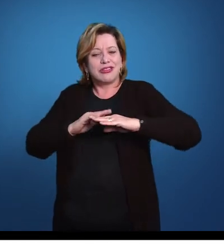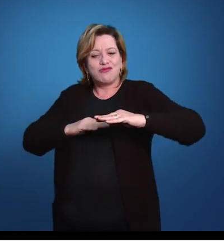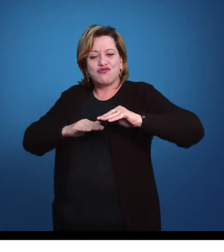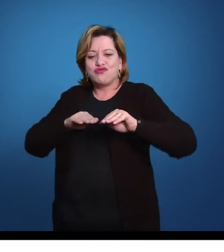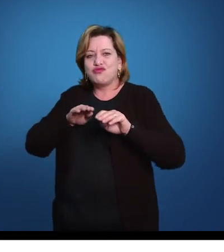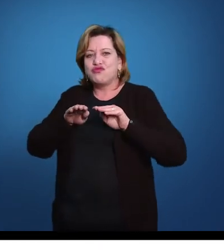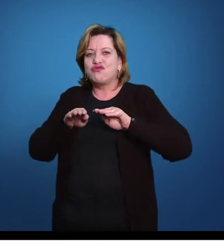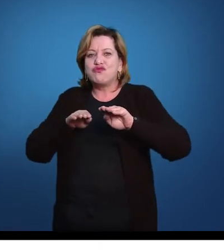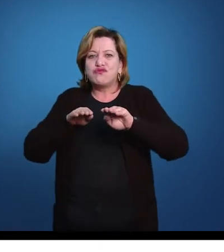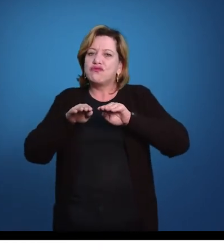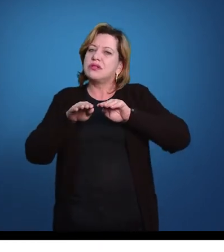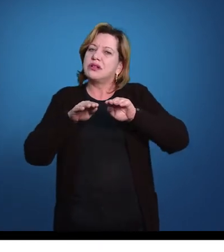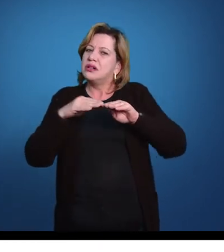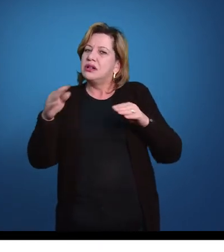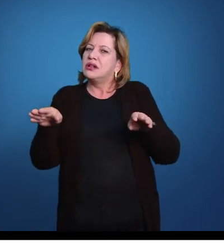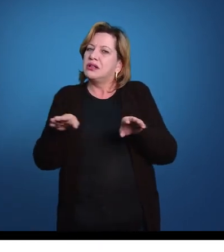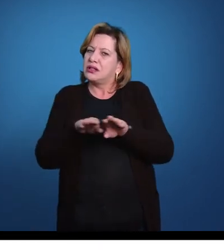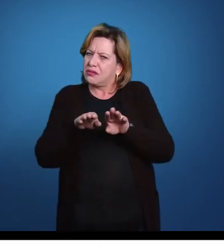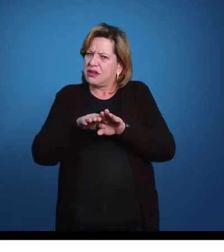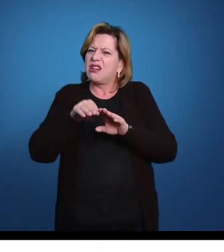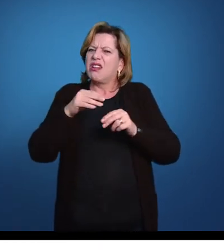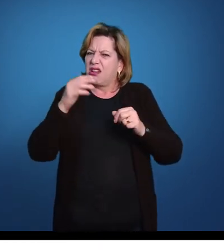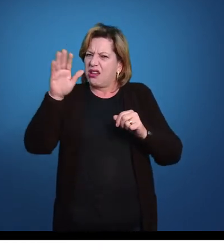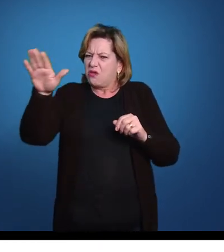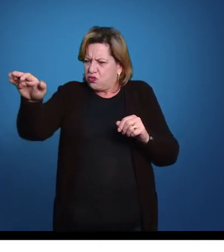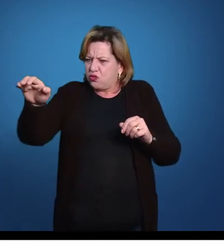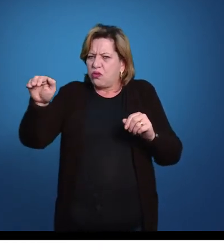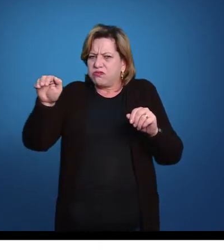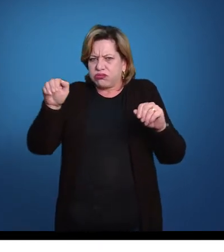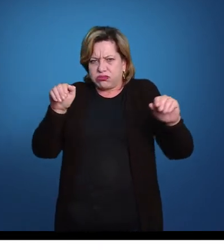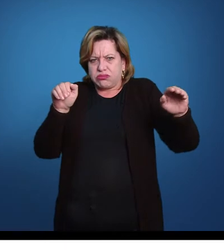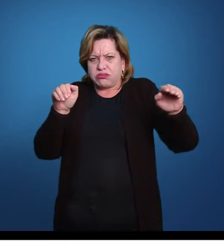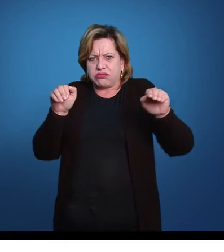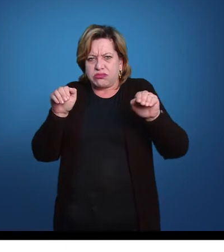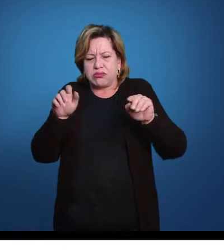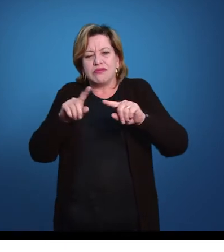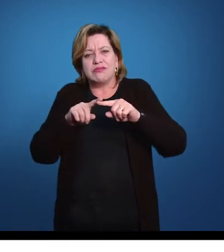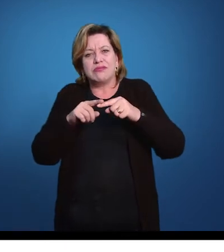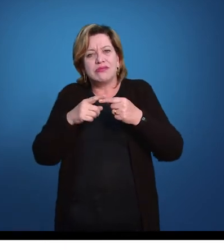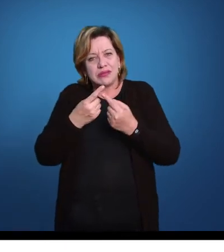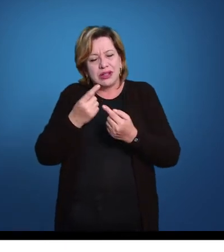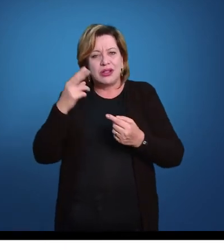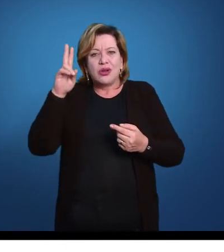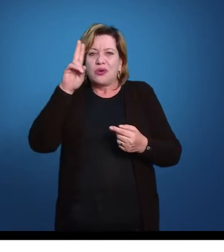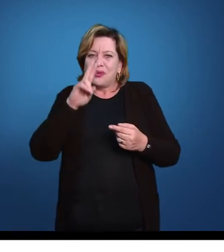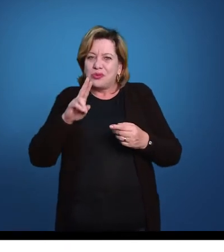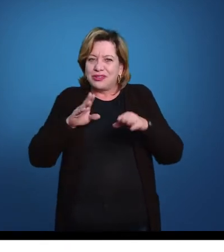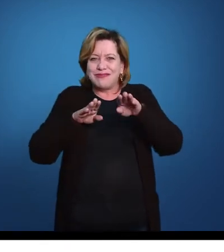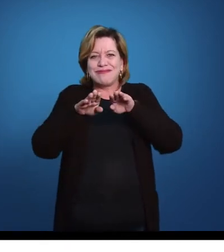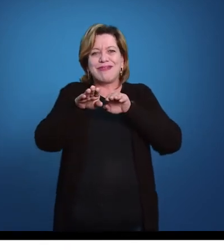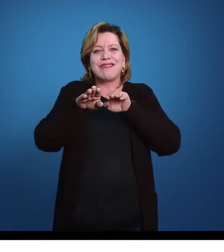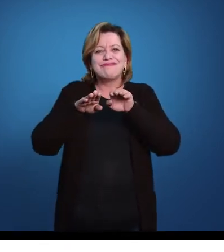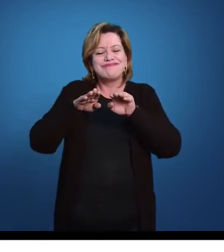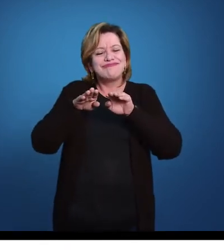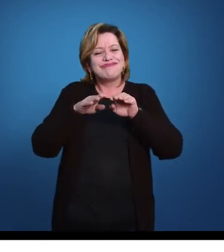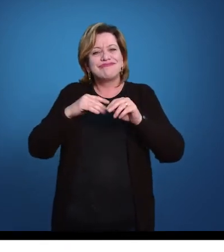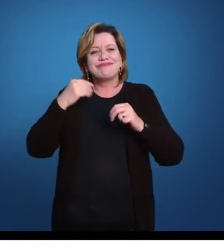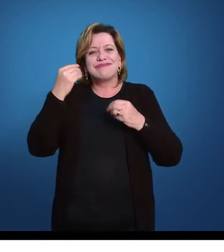carrega coisas dos braços para a boca, mas ele passa a funcionar também na locomoção, e esse animal passa a ser um organismo